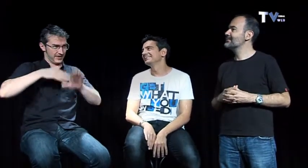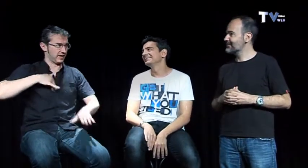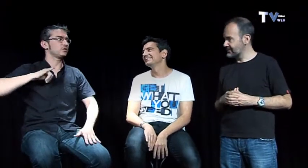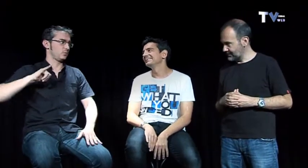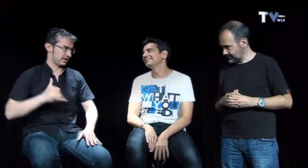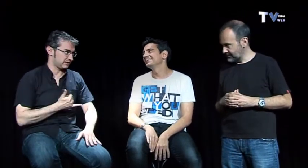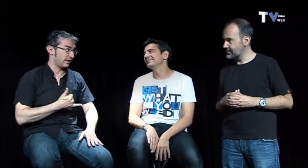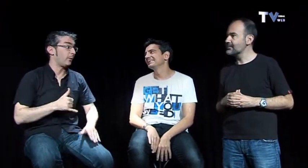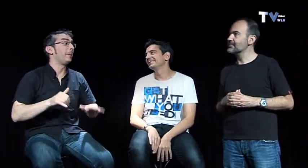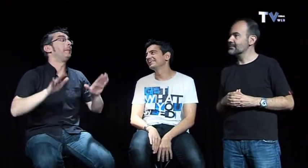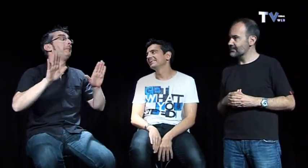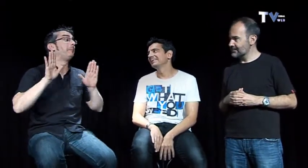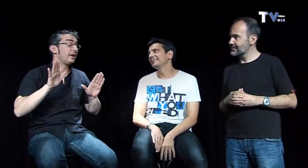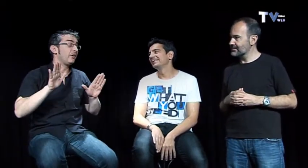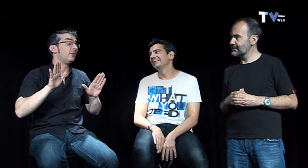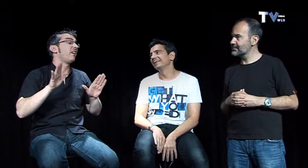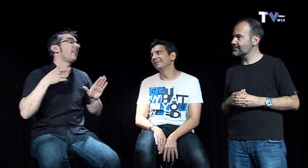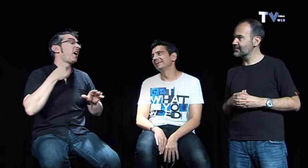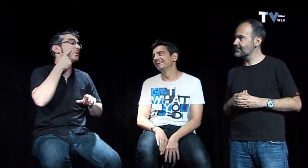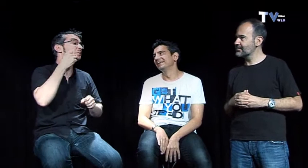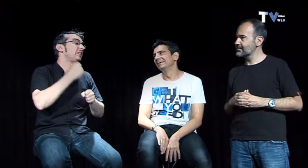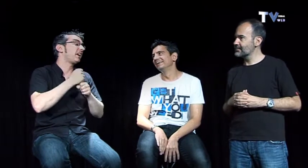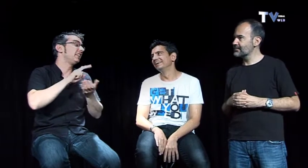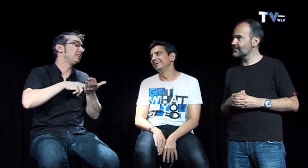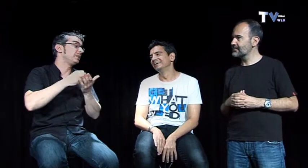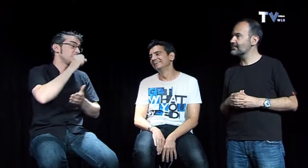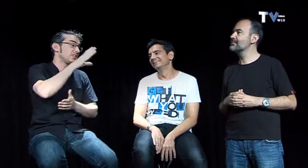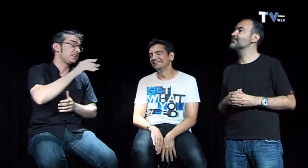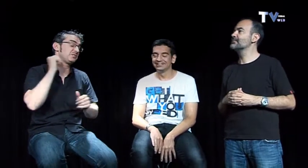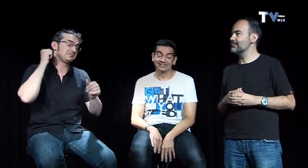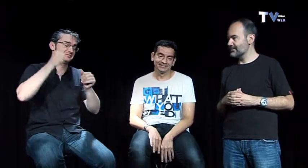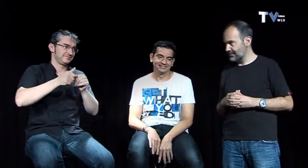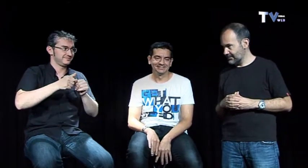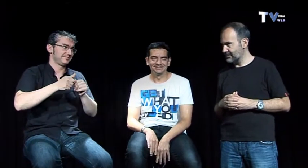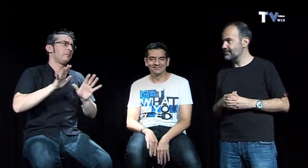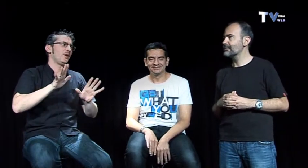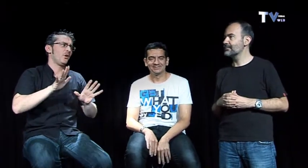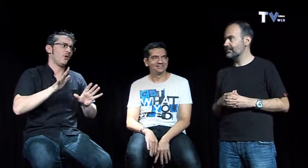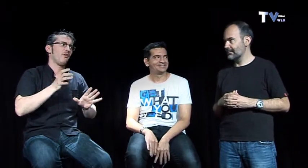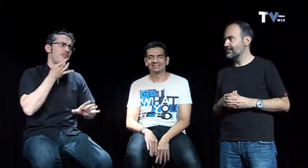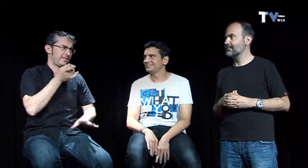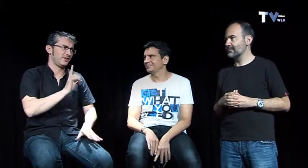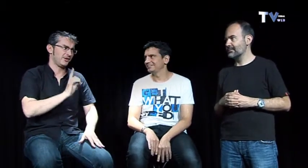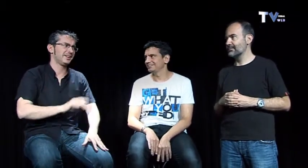estoy muy cansado pero me acostumo trabajo ahí un cepete de unos años pero fácil no ¿eh?